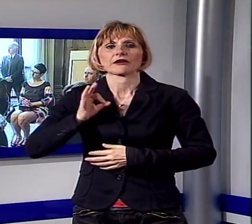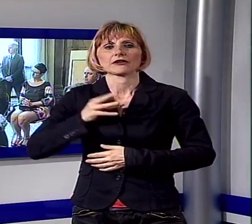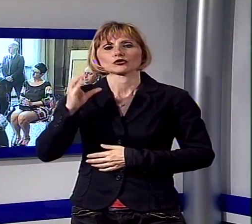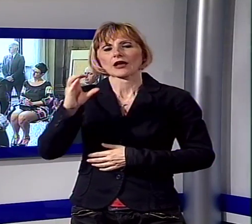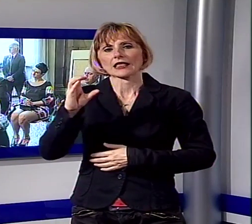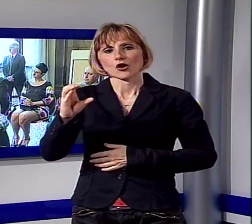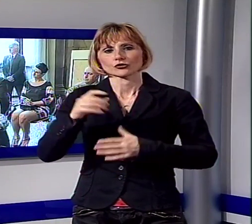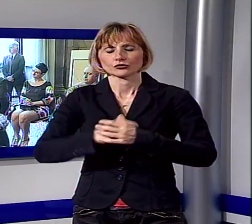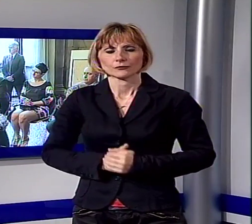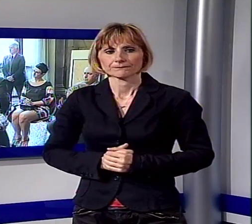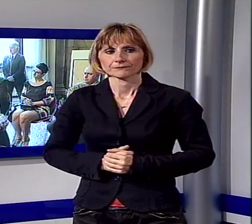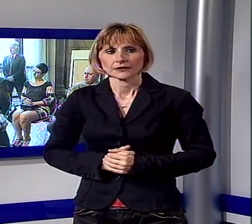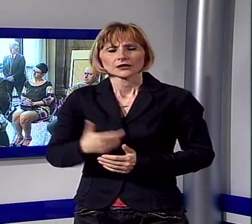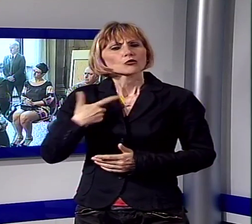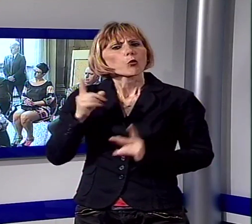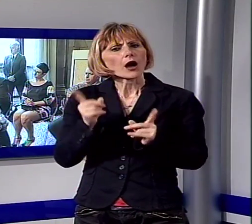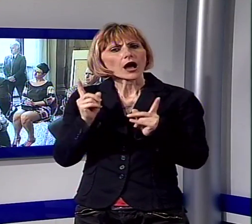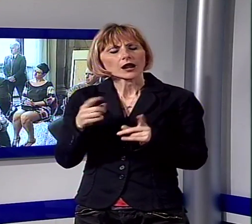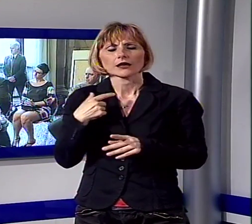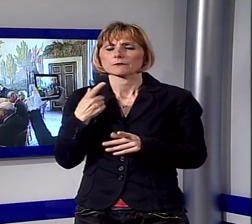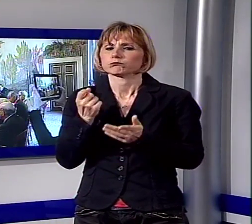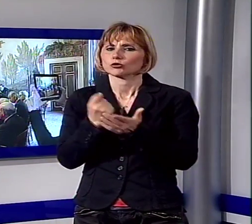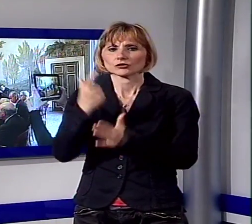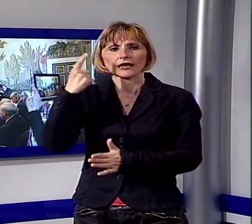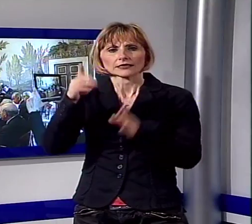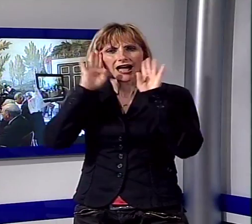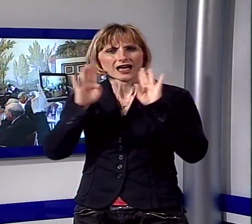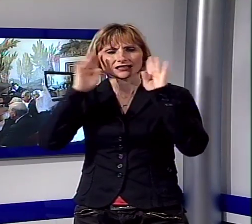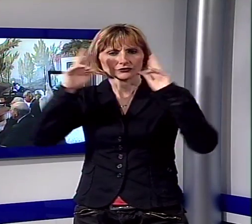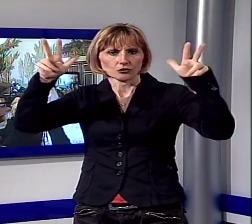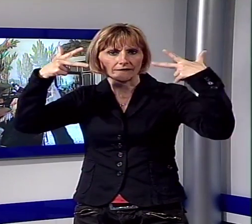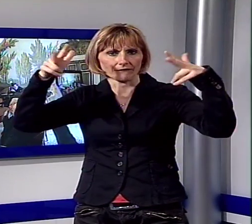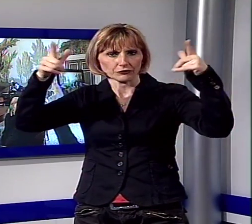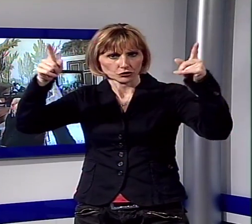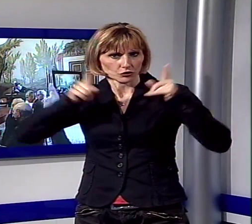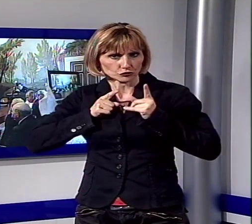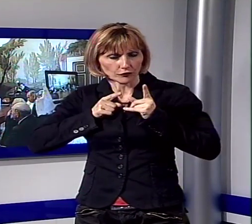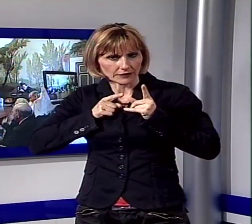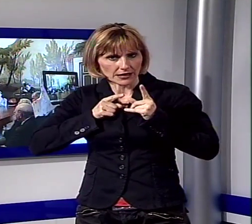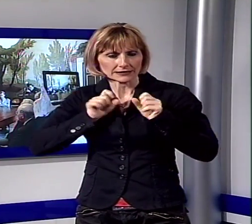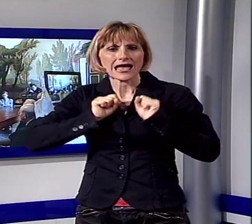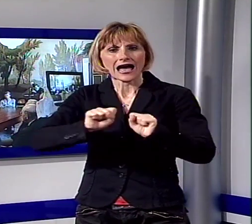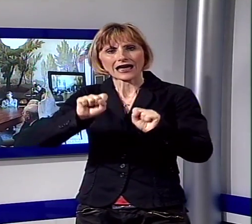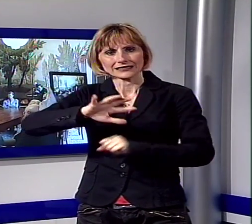Al centro dell'attenzione, l'uso di telecamere di videosorveglianza e di sicurezza antirapina che la Federazione ha garantito di